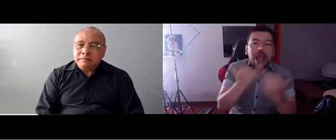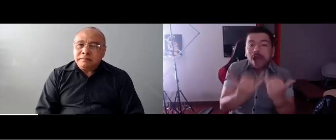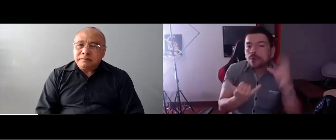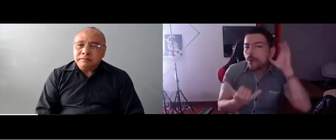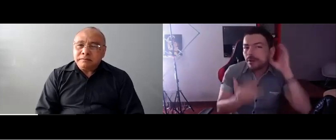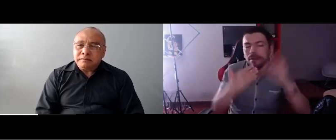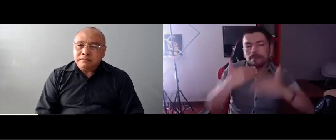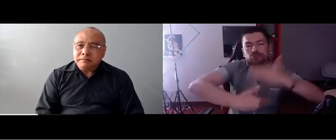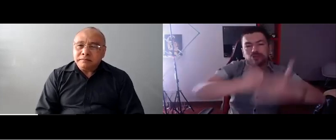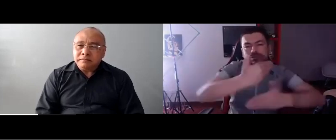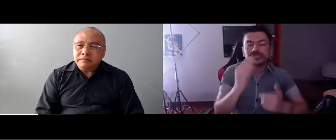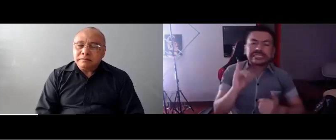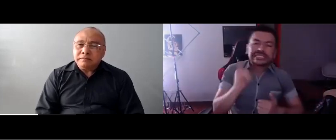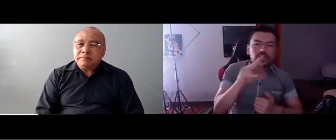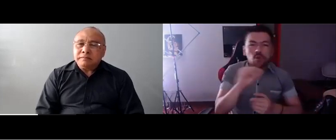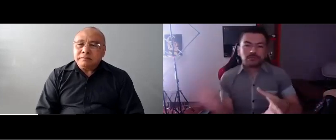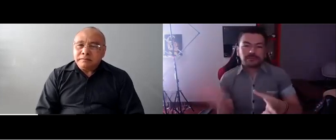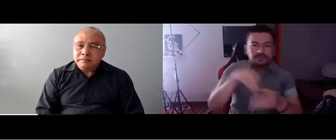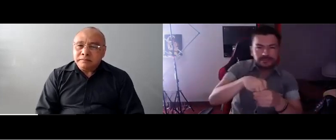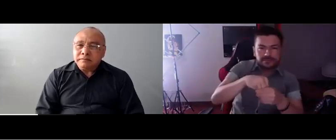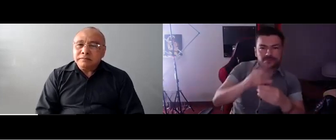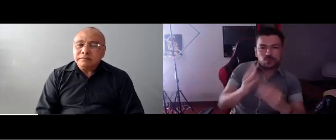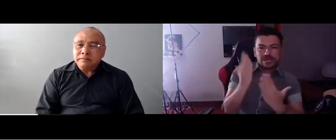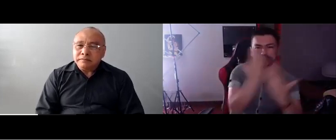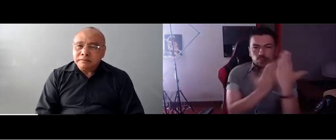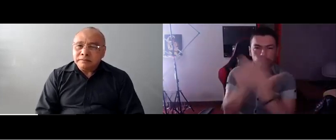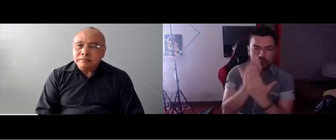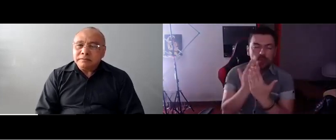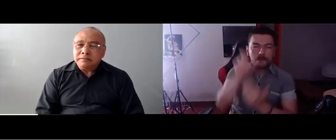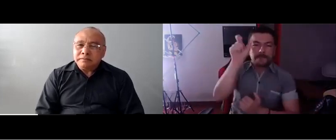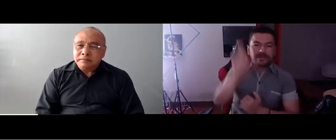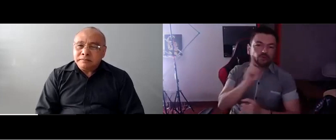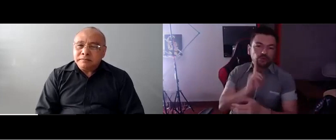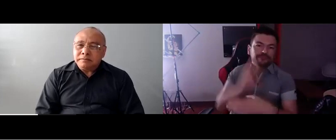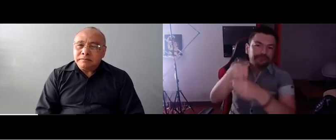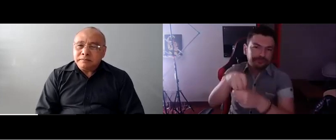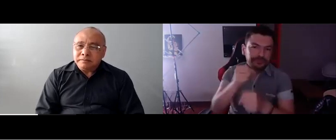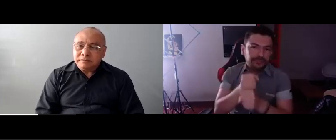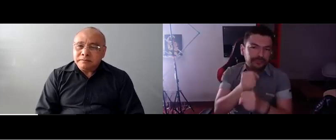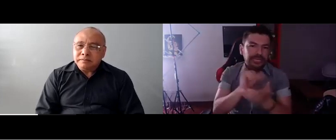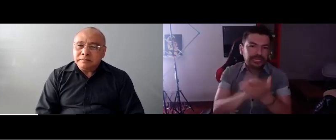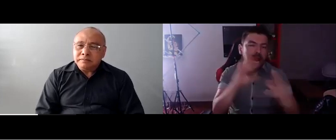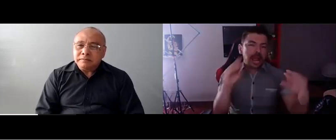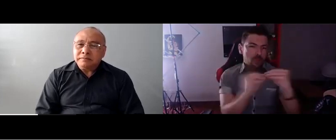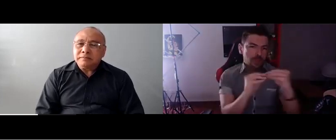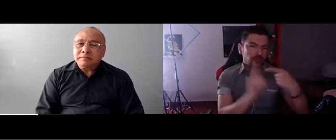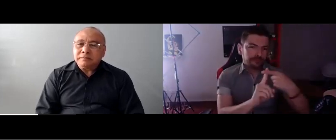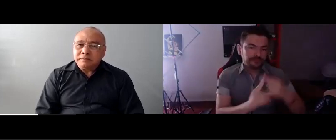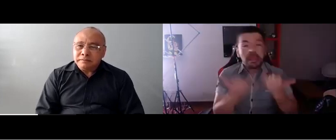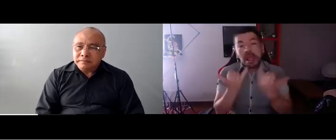persona sorda que acompañe de lleno el trabajo que van a estar haciendo estas universidades. La Agencia Nacional de Seguridad Vial